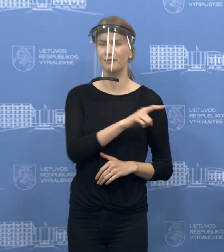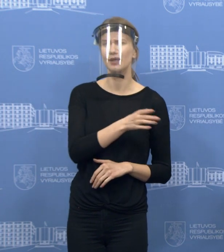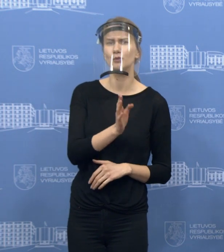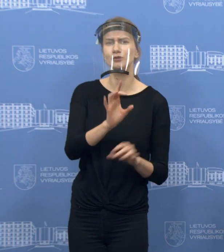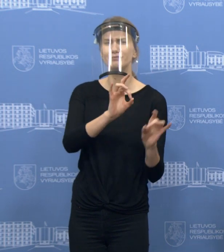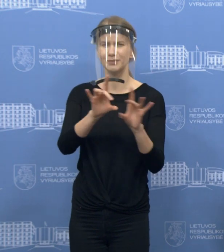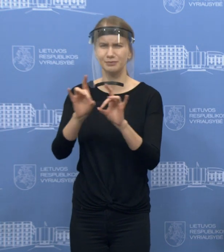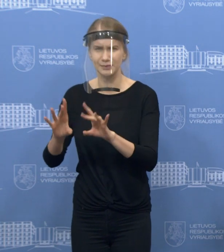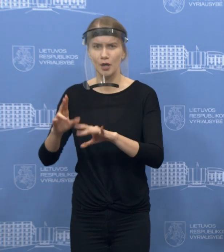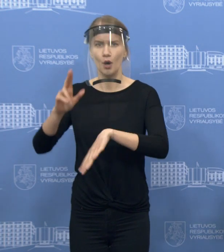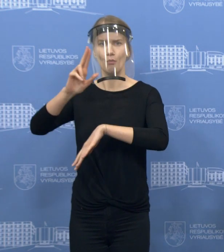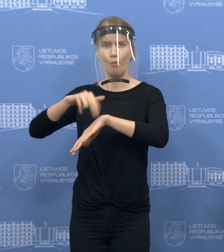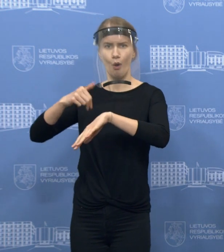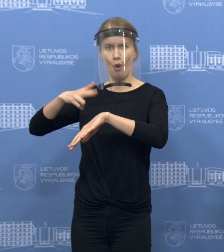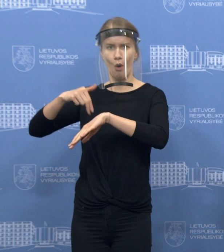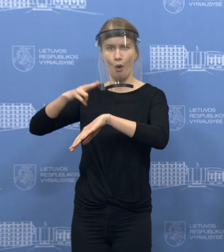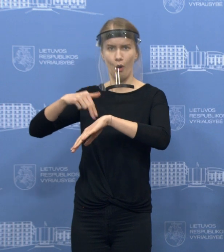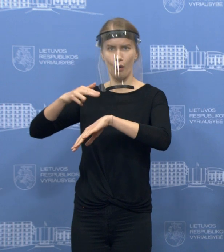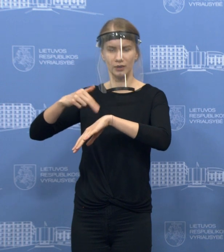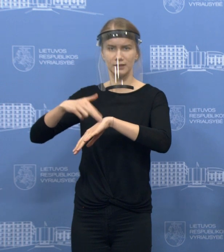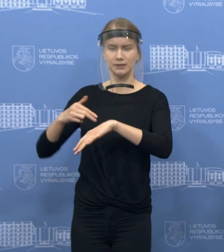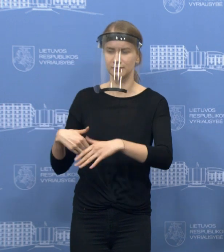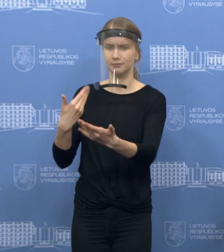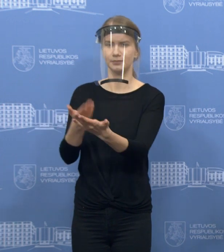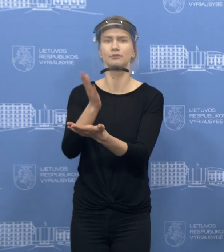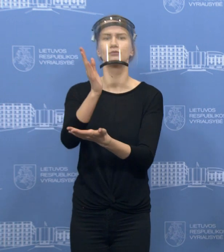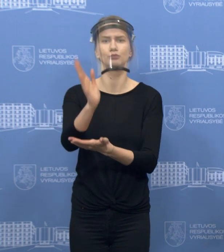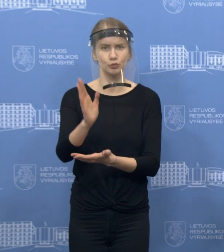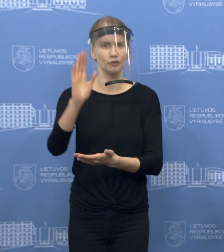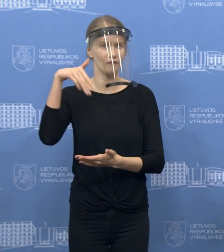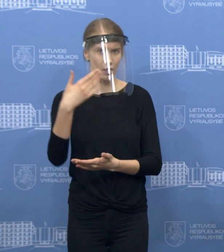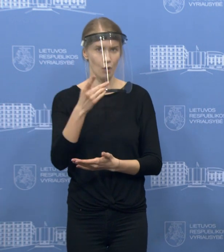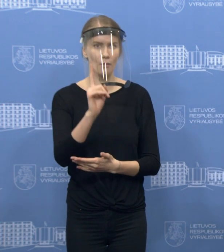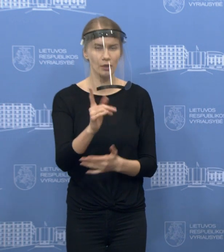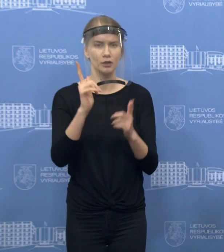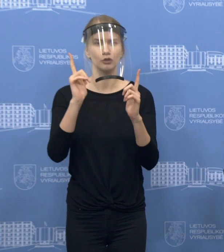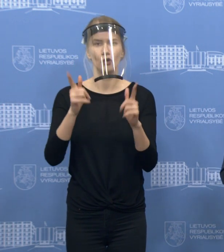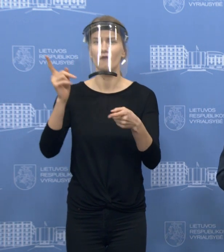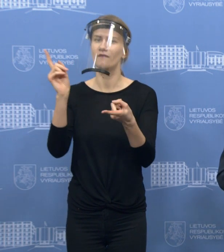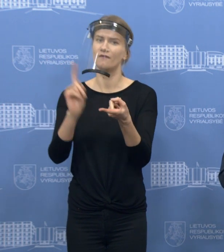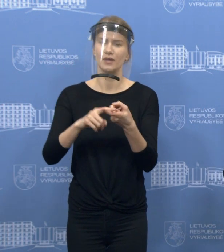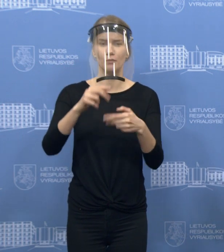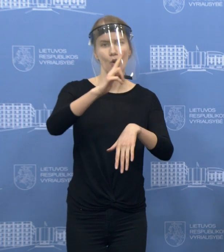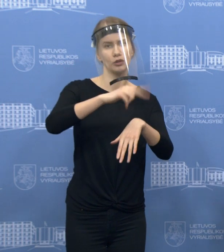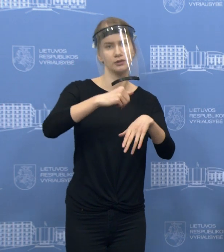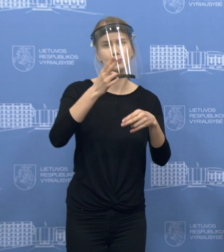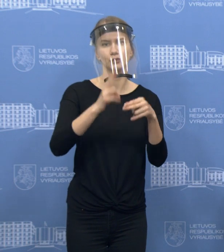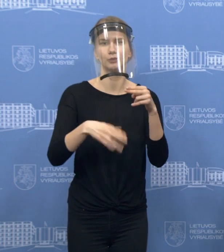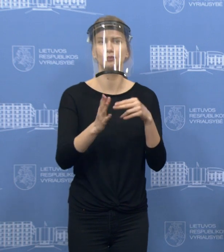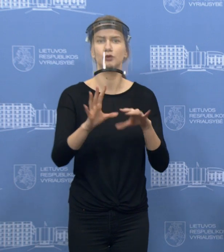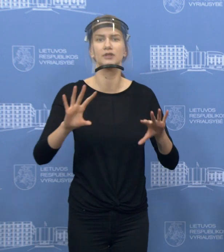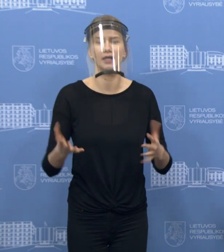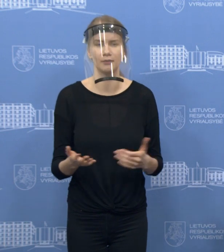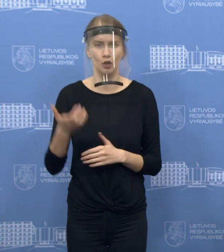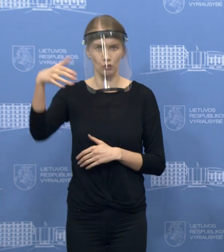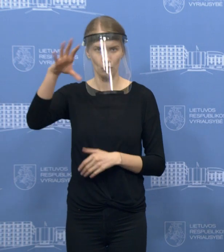pamanęs pristatys detaliau. Atrodys įvairiai priklausima nuo to, kaip nuspręs policiją ir kaip darbės su savaldybėmis. Tai daugumai,